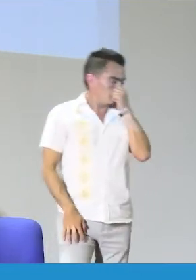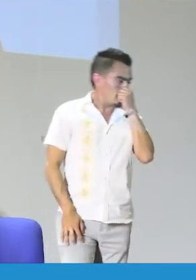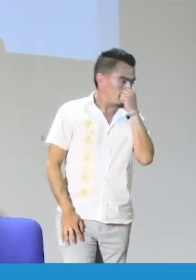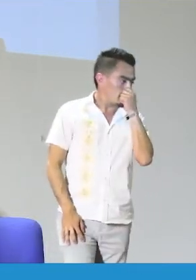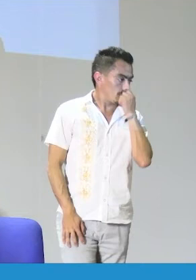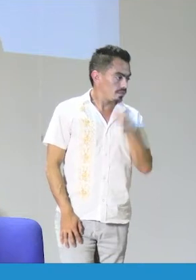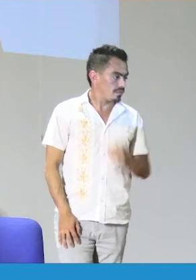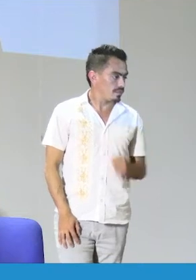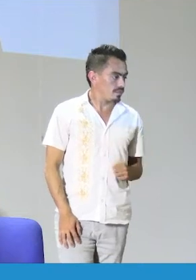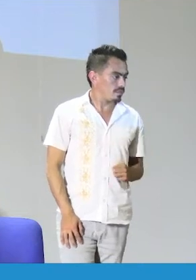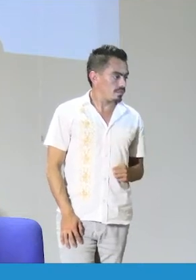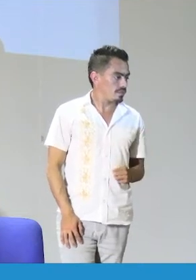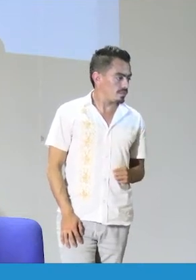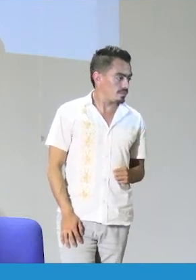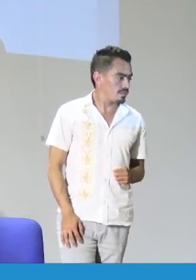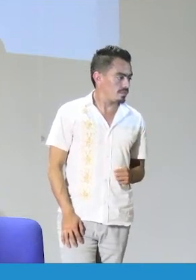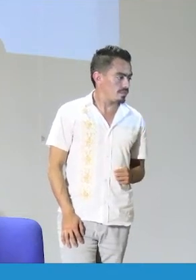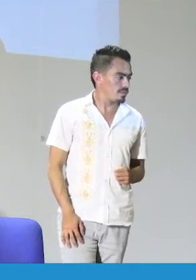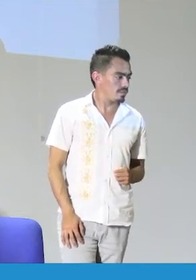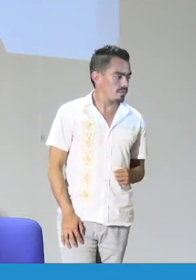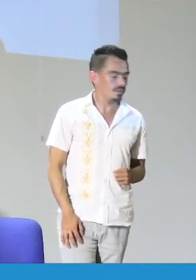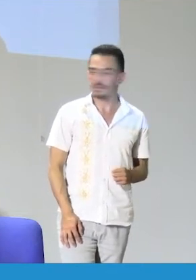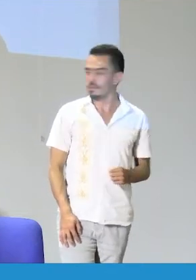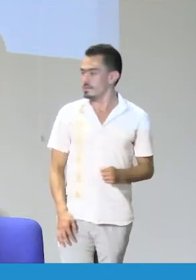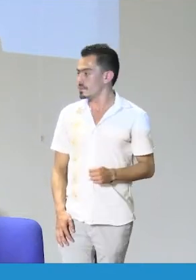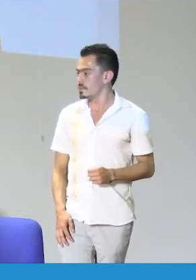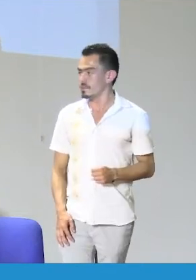Siguiente diapositiva, por favor, siguiente diapositiva. Gracias.